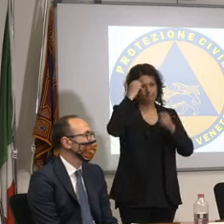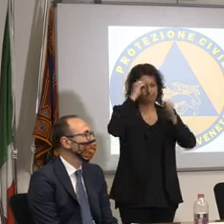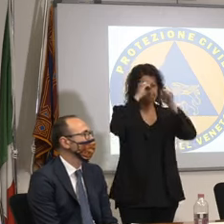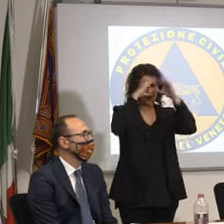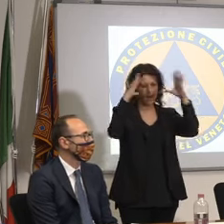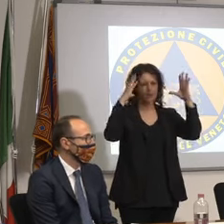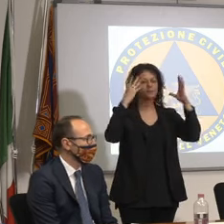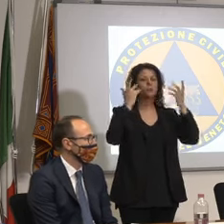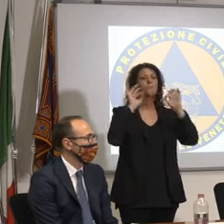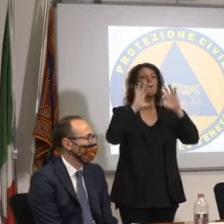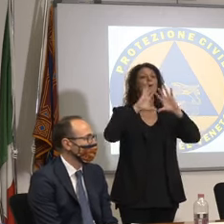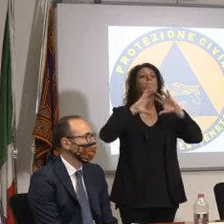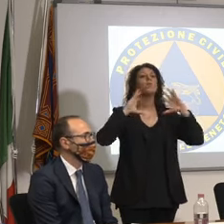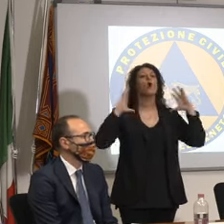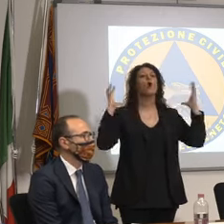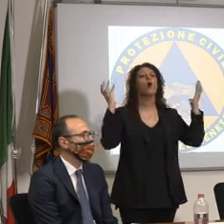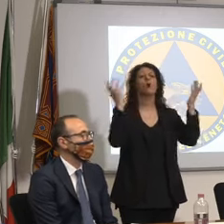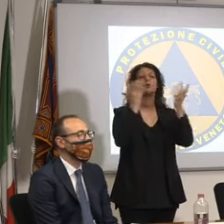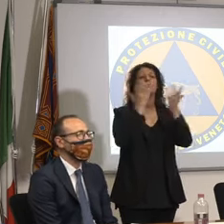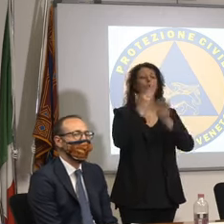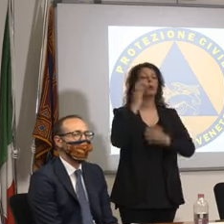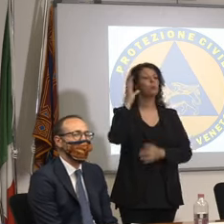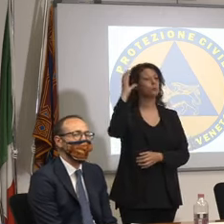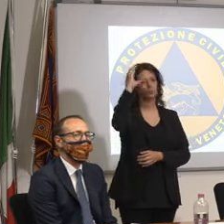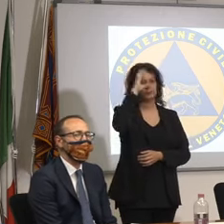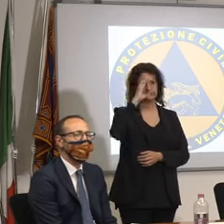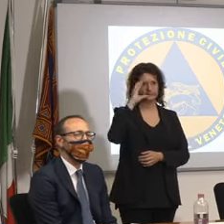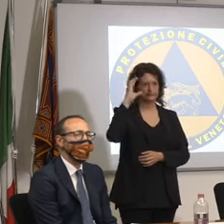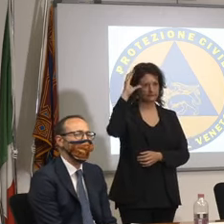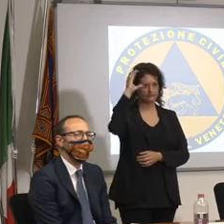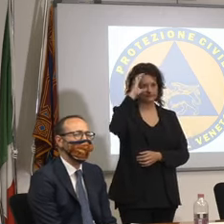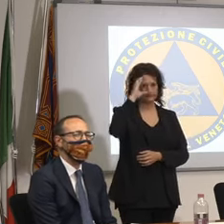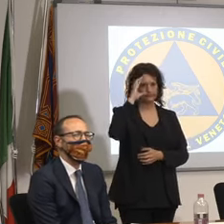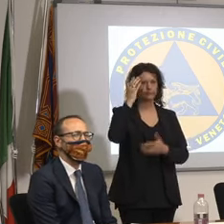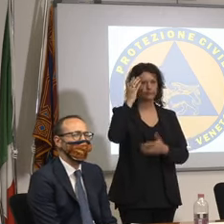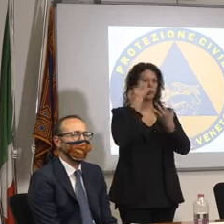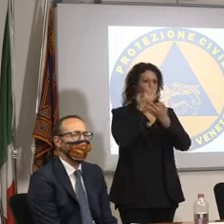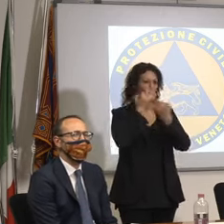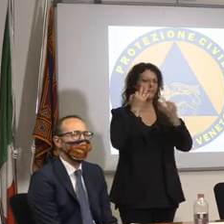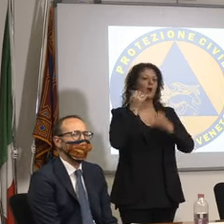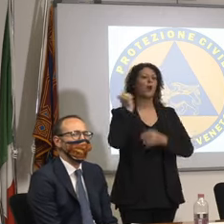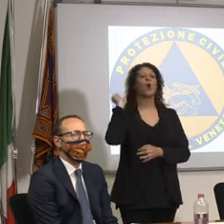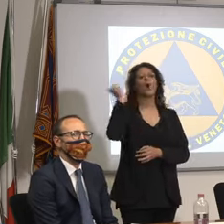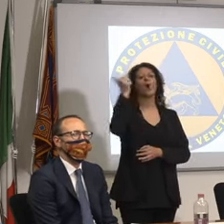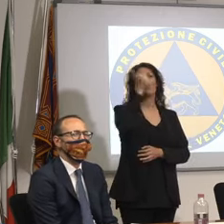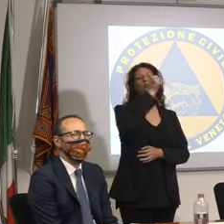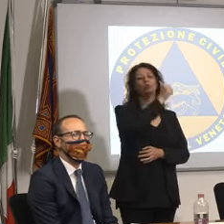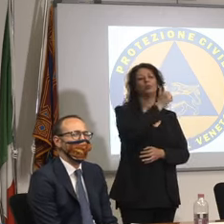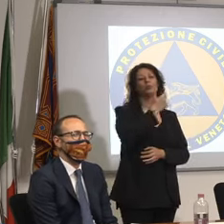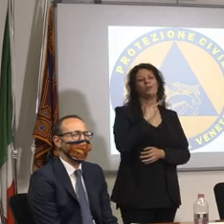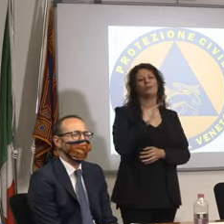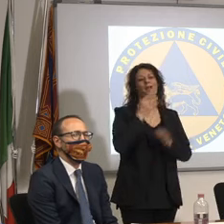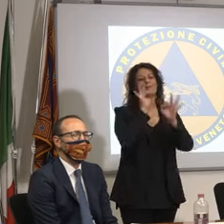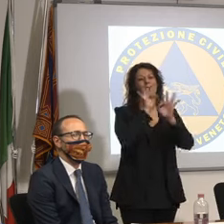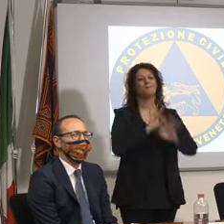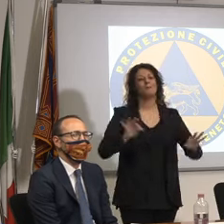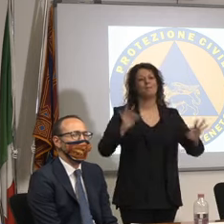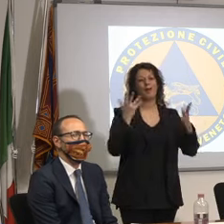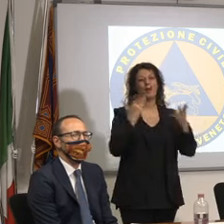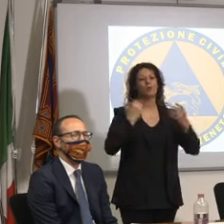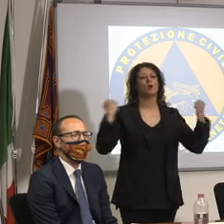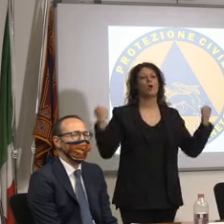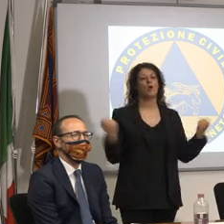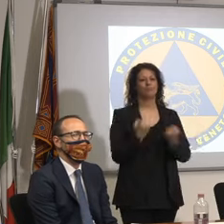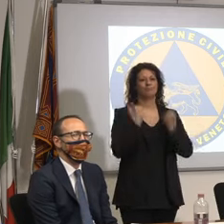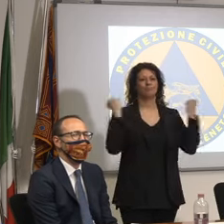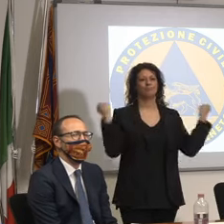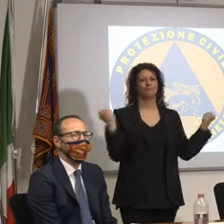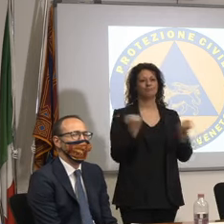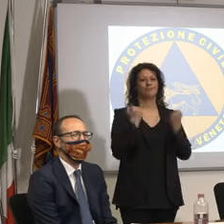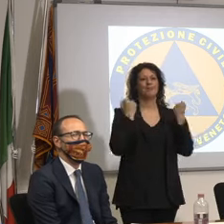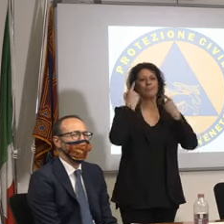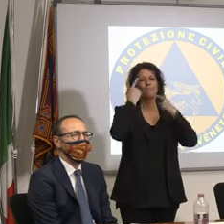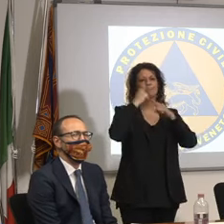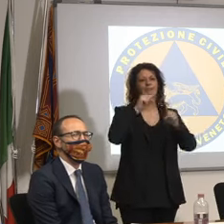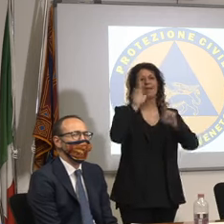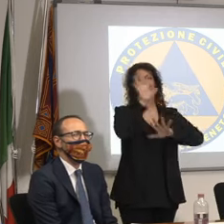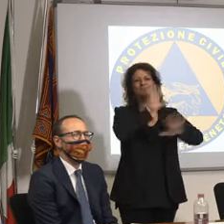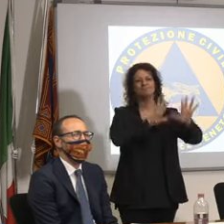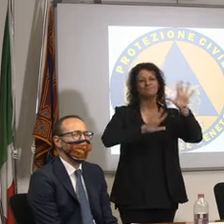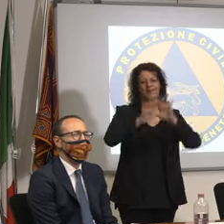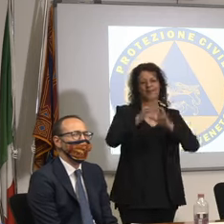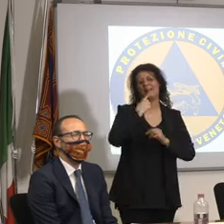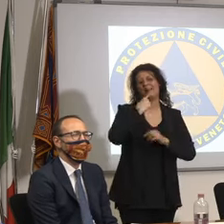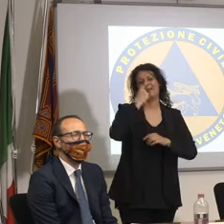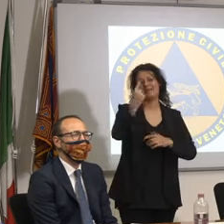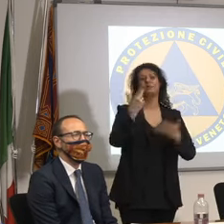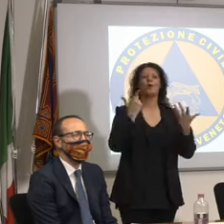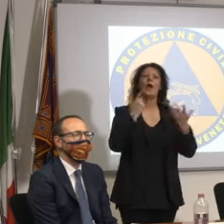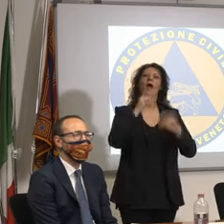turistiche del mondo grandi o piccole che siano produrranno la loro campagna comunicativa andranno in giro per il mondo a dire venite